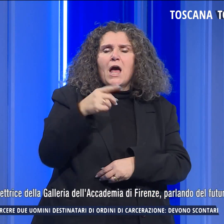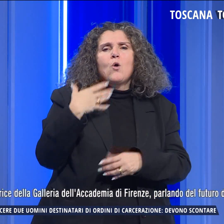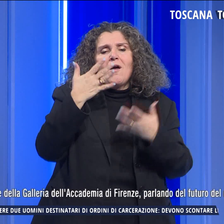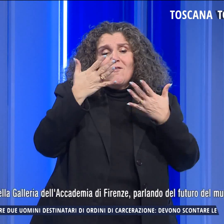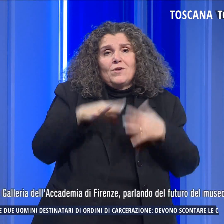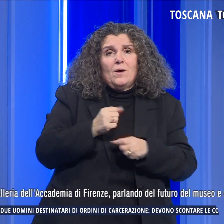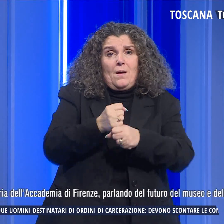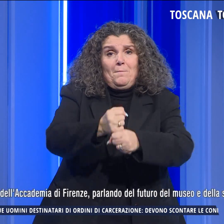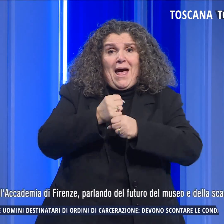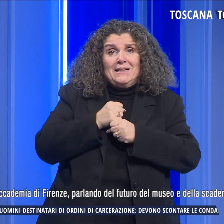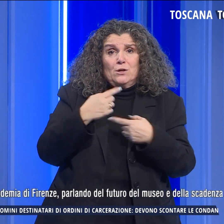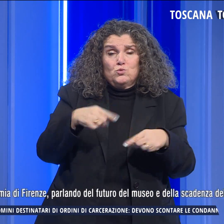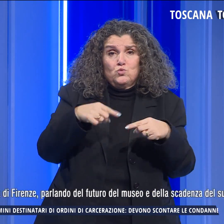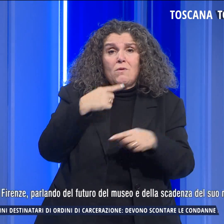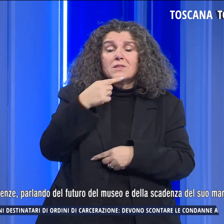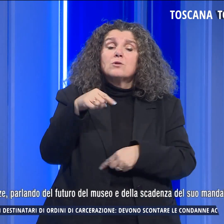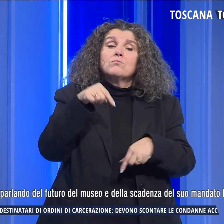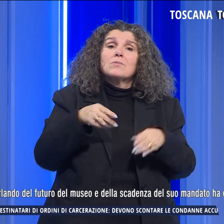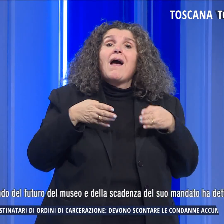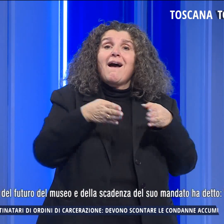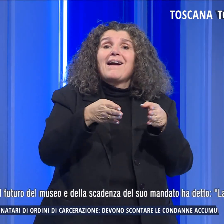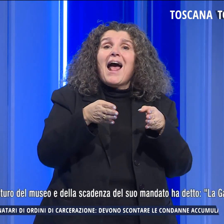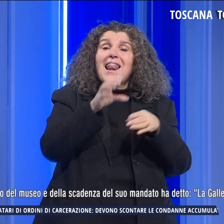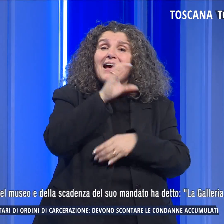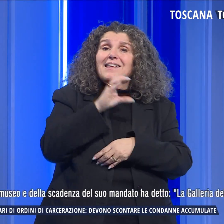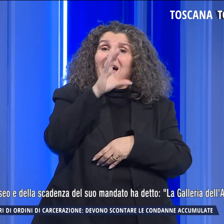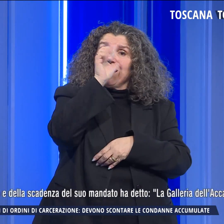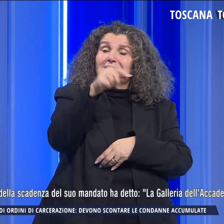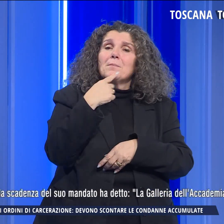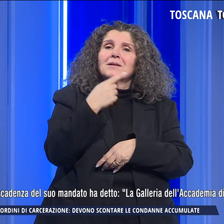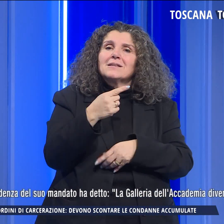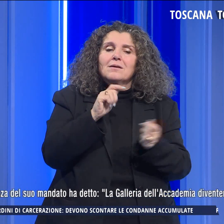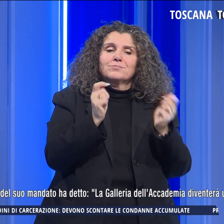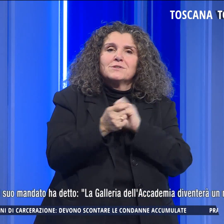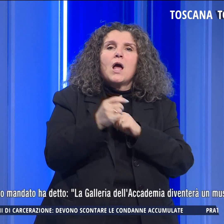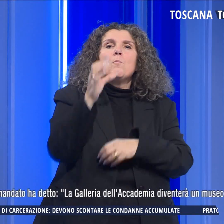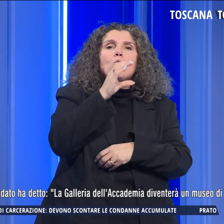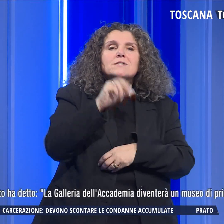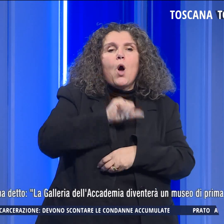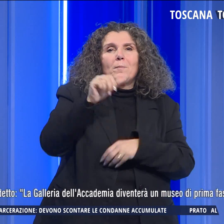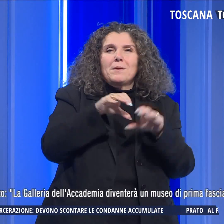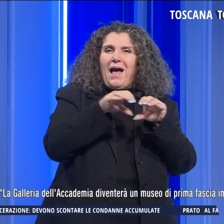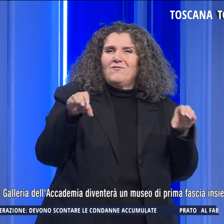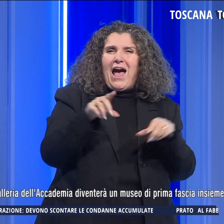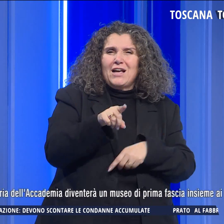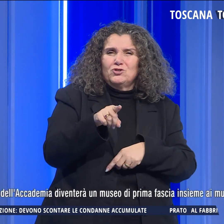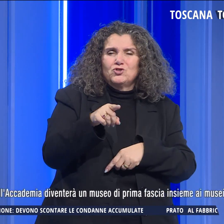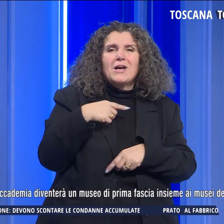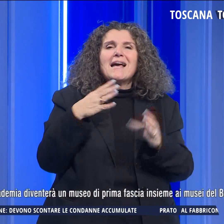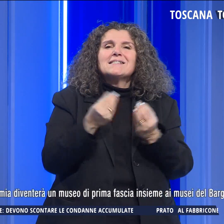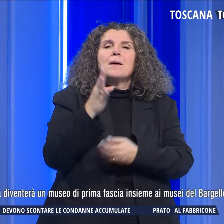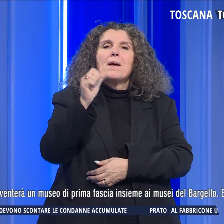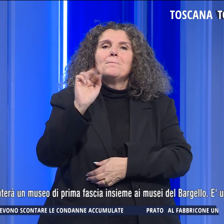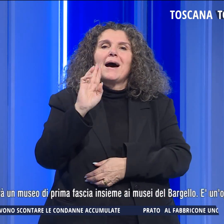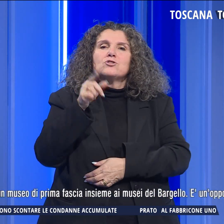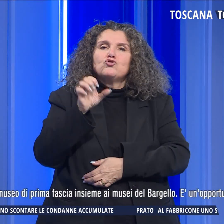mandato, ha detto la Galleria dell'Accademia diventerà un museo di prima fascia insieme ai musei del Bargello.